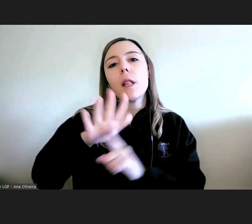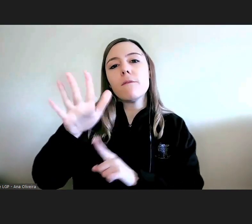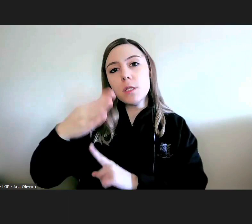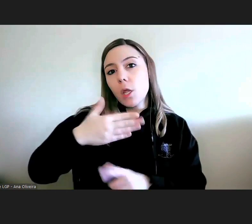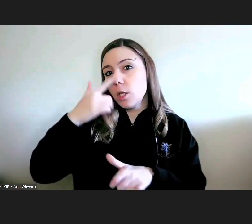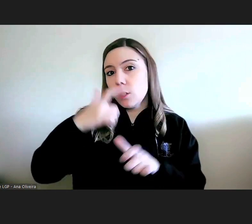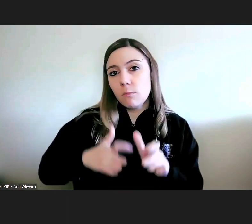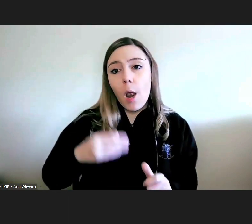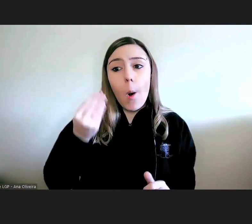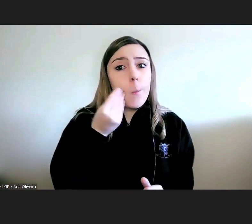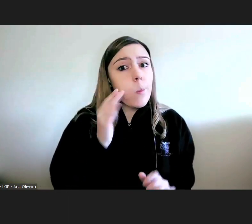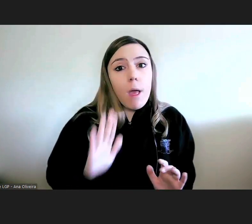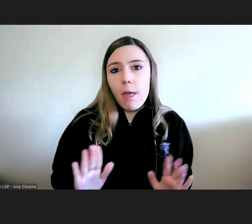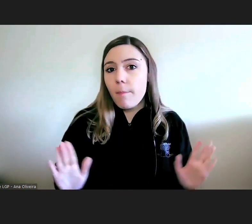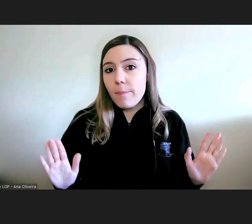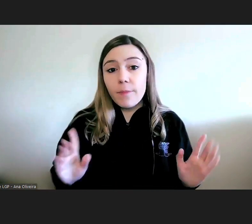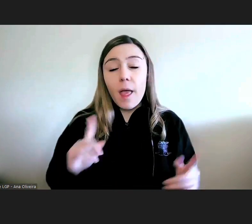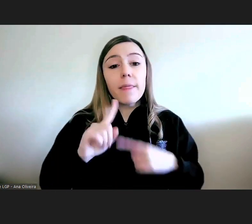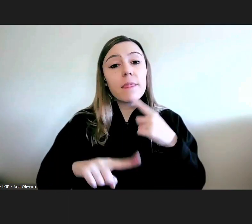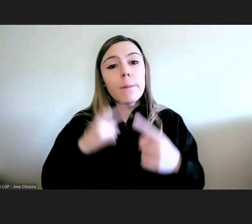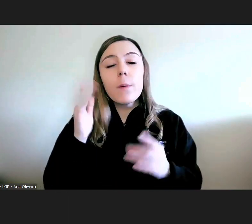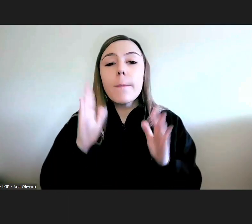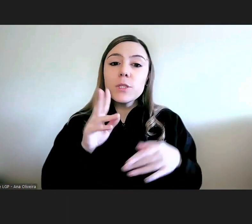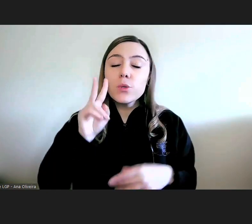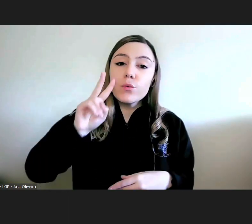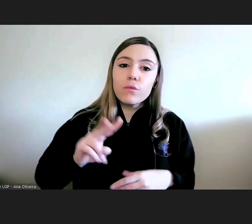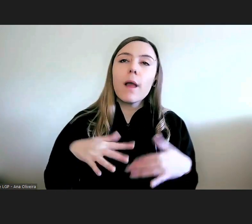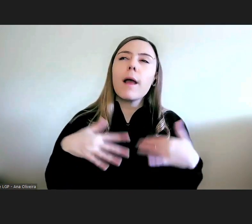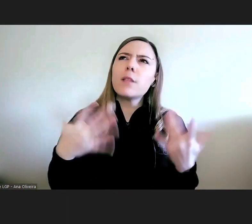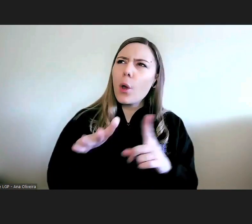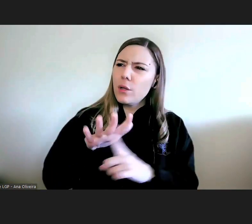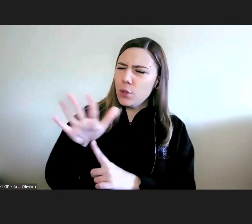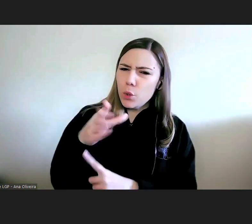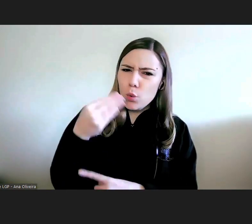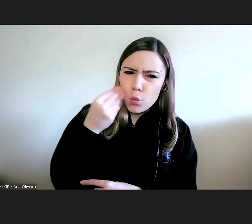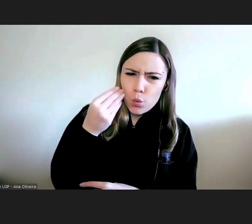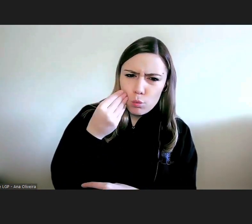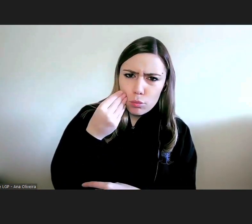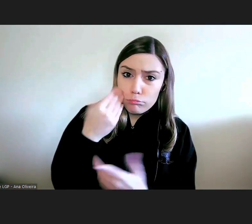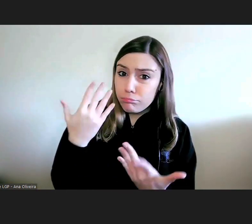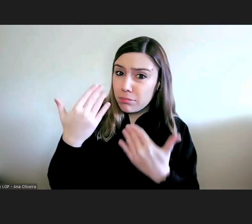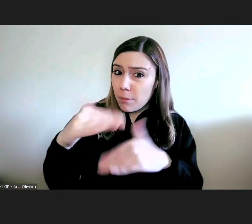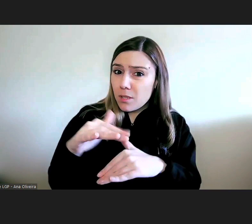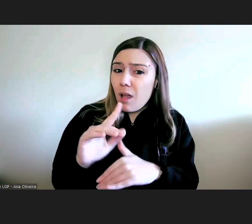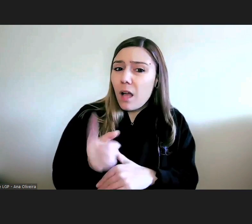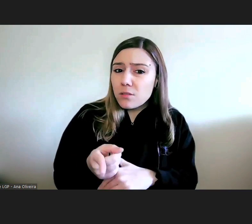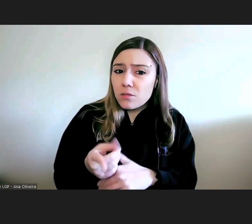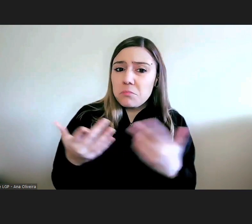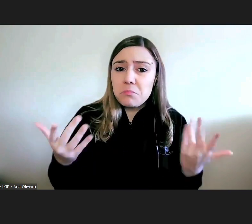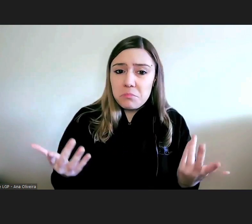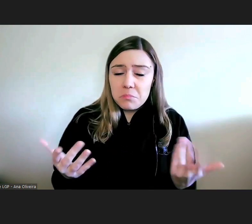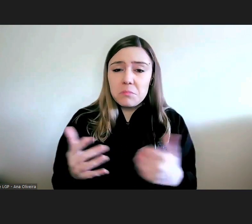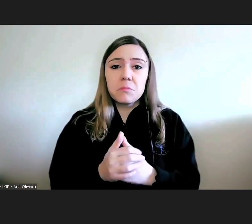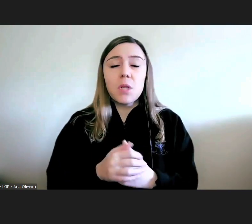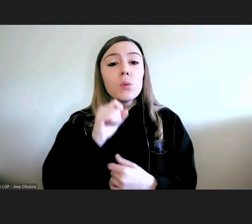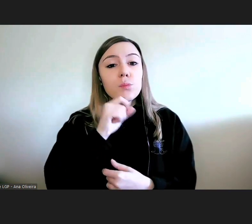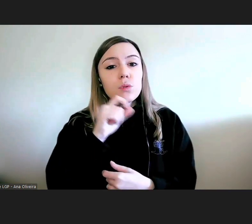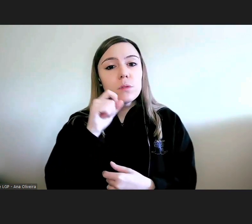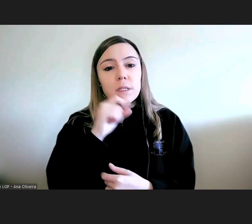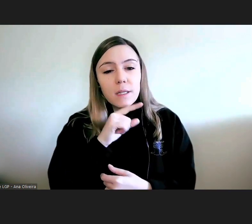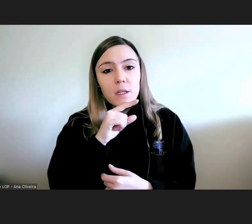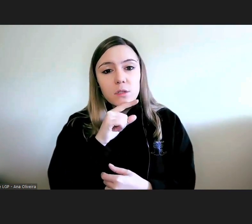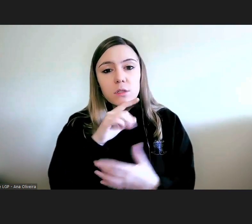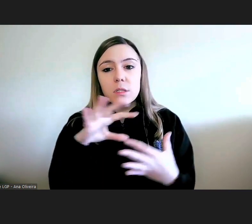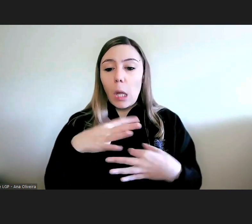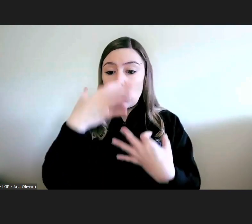portanto depois a questão é ver como é que interfere quais são os seus limites quais são as possibilidades de